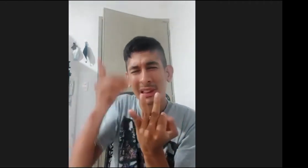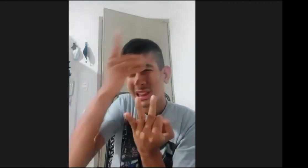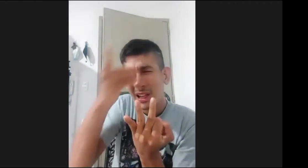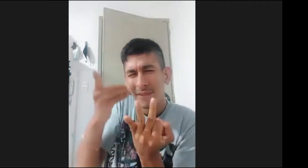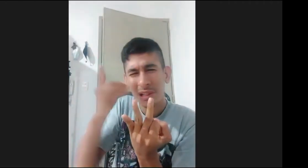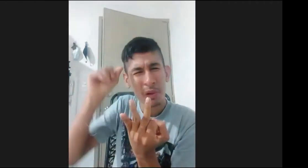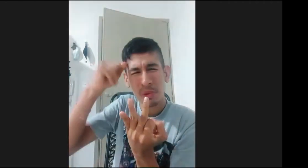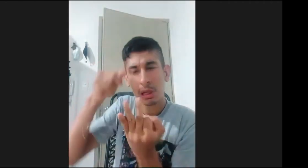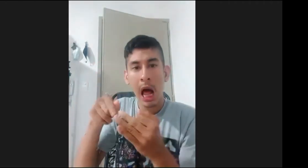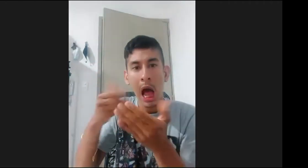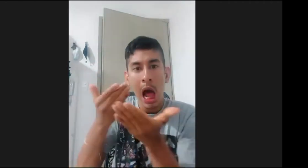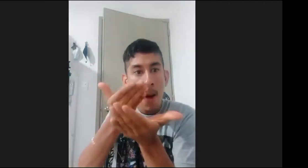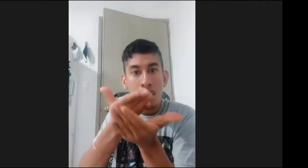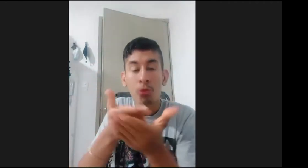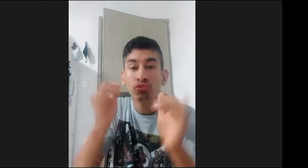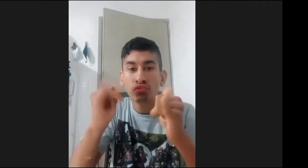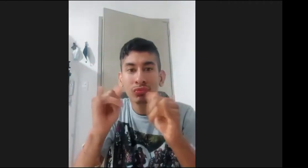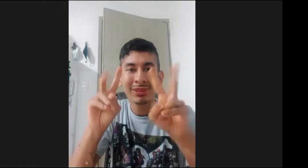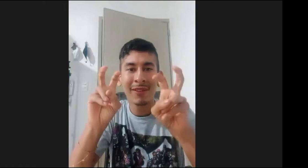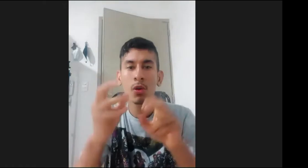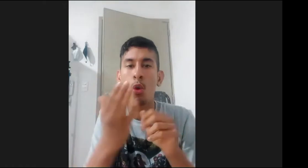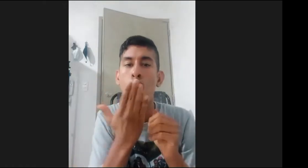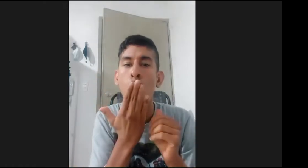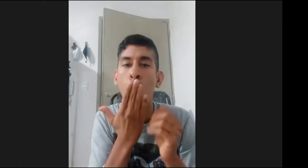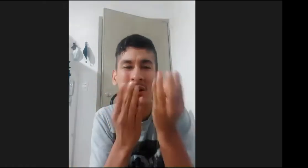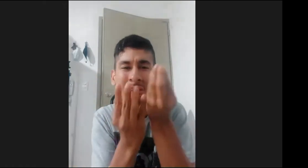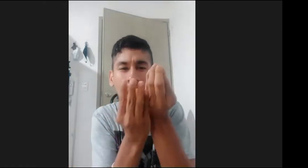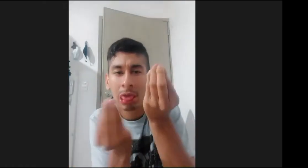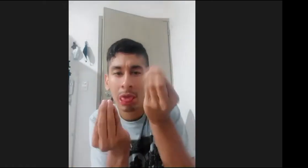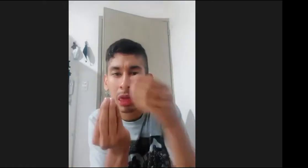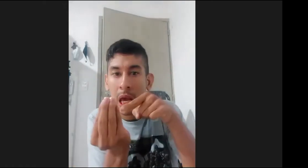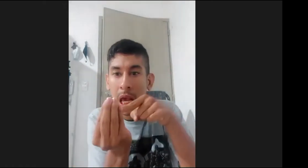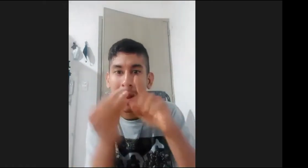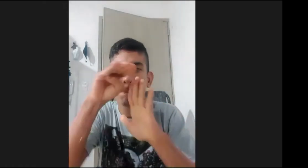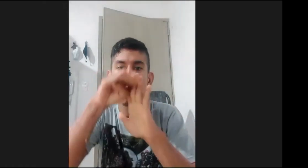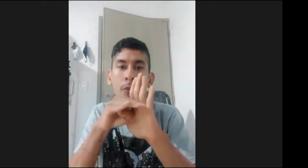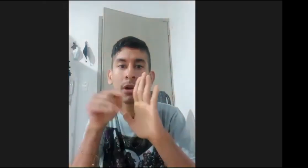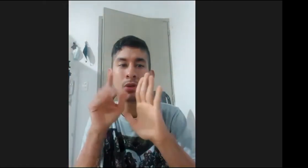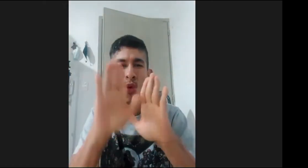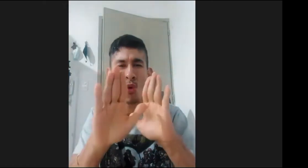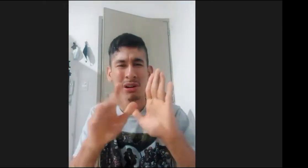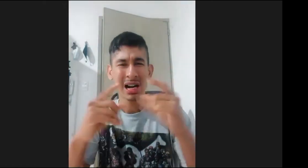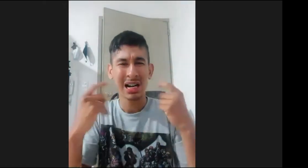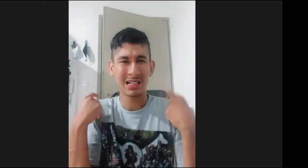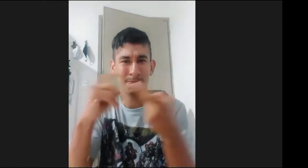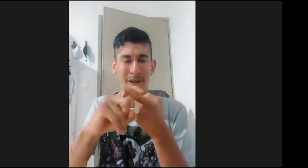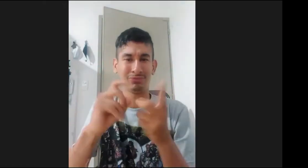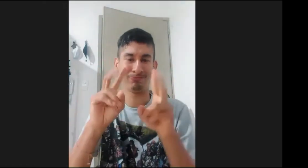realizó en que estuvieron varias personas creo que Daniela estuve yo propusimos algo sobre una política